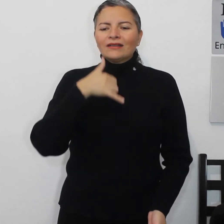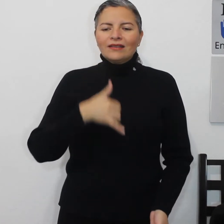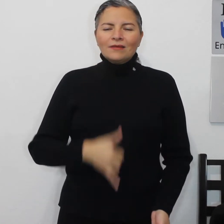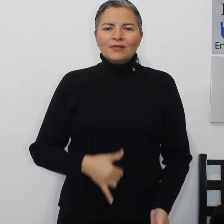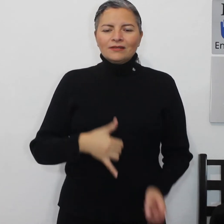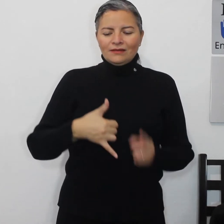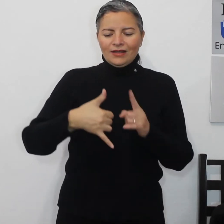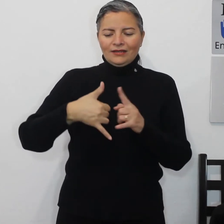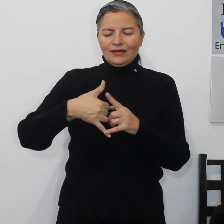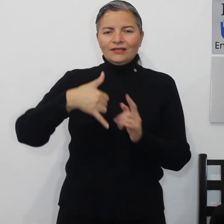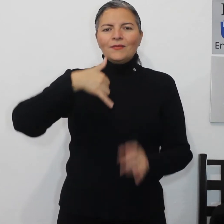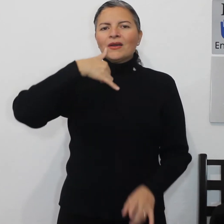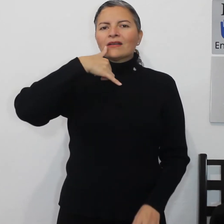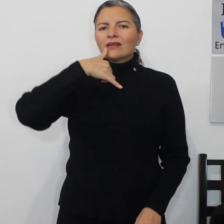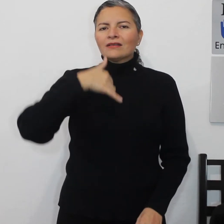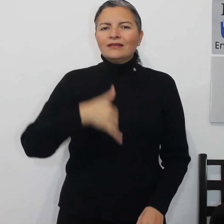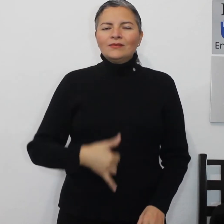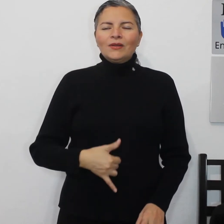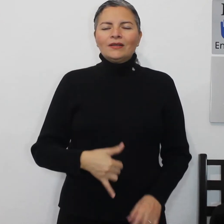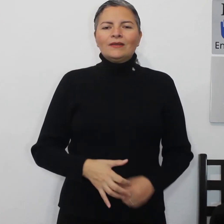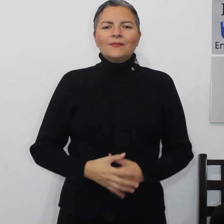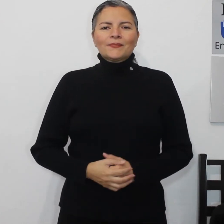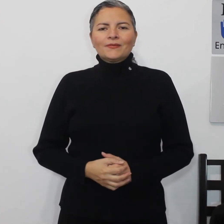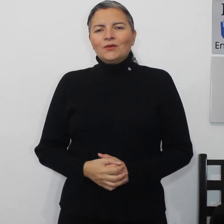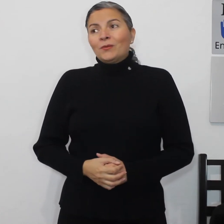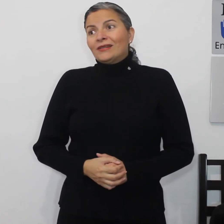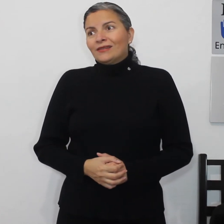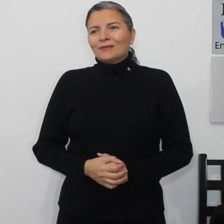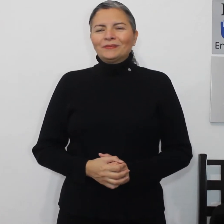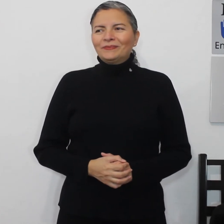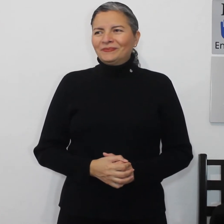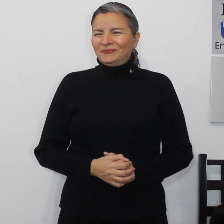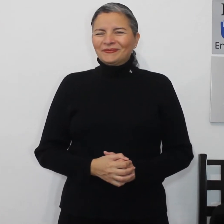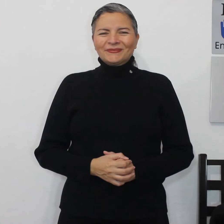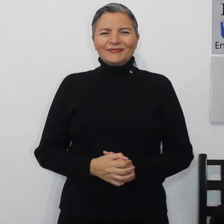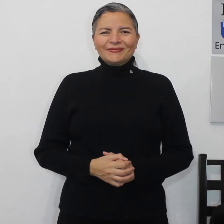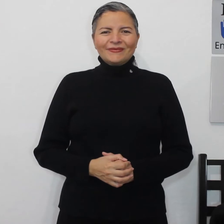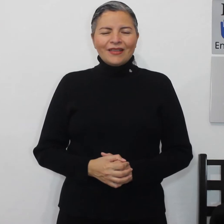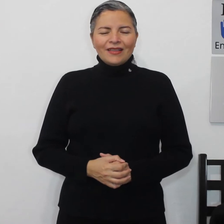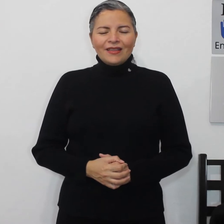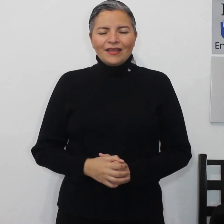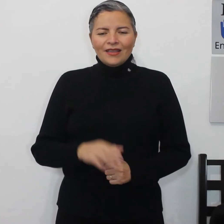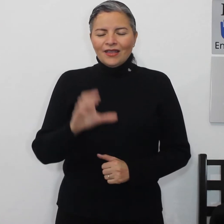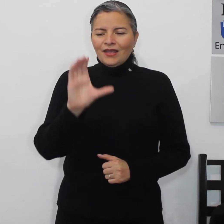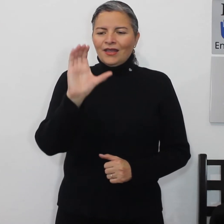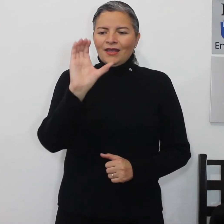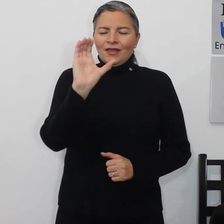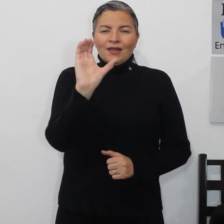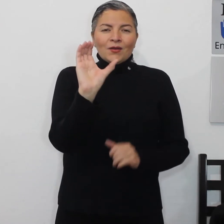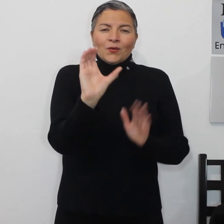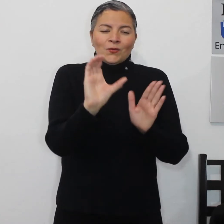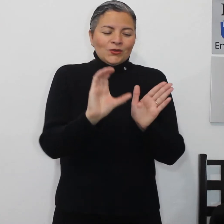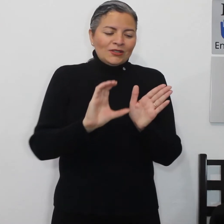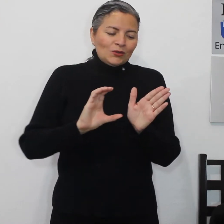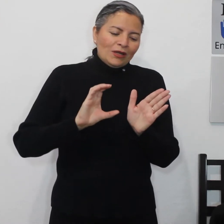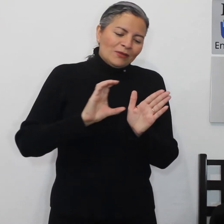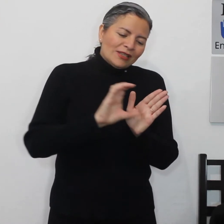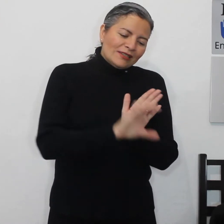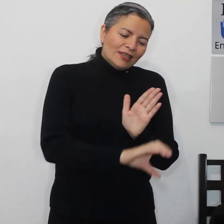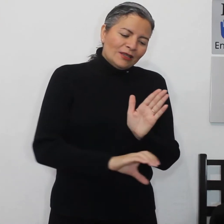nada más la letra Y baja espagueti o pasta jamón como si estuviéramos haciendo